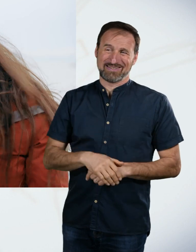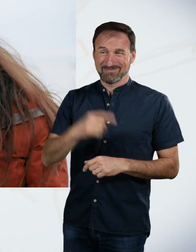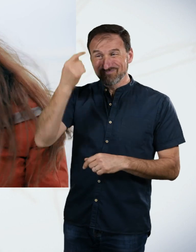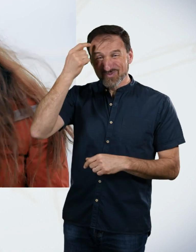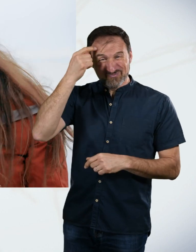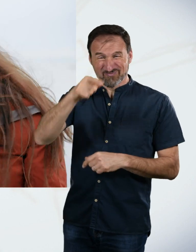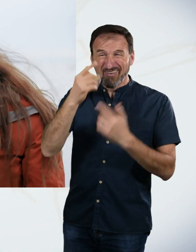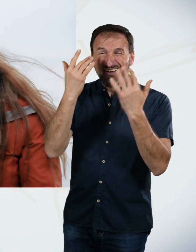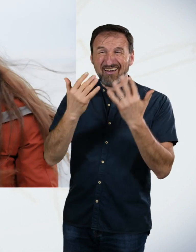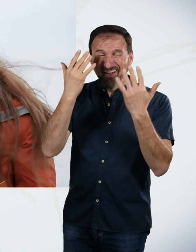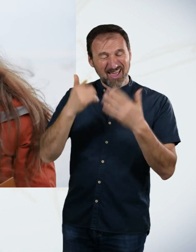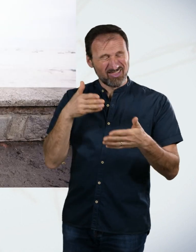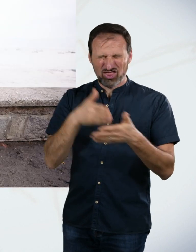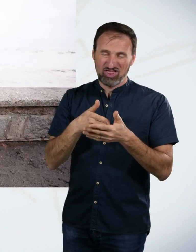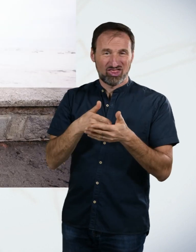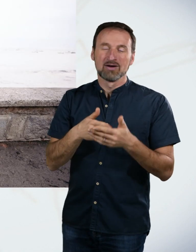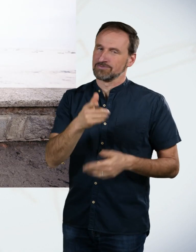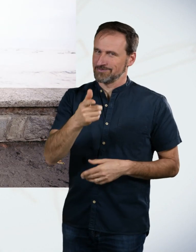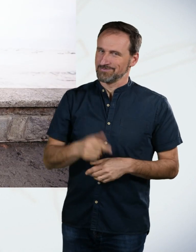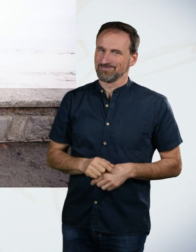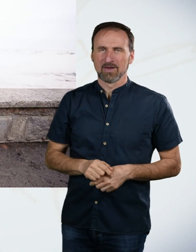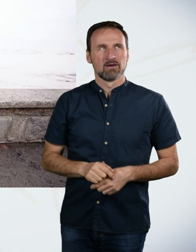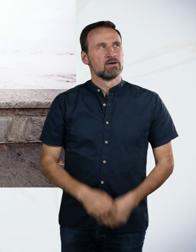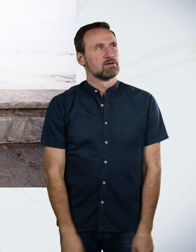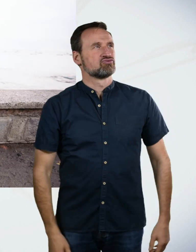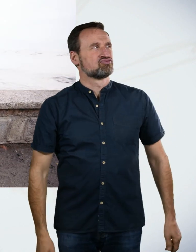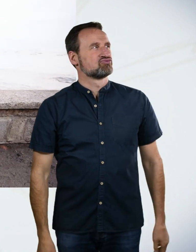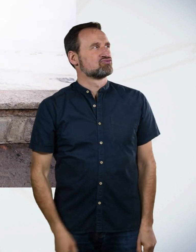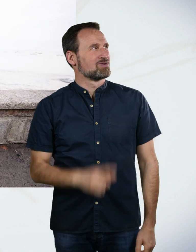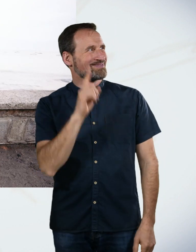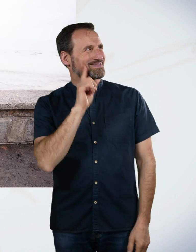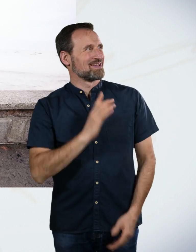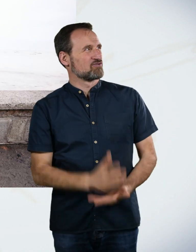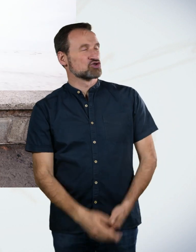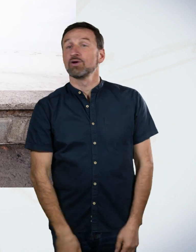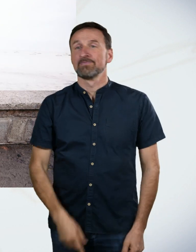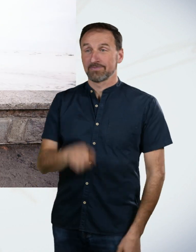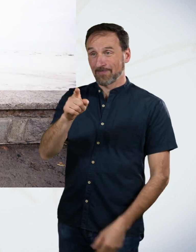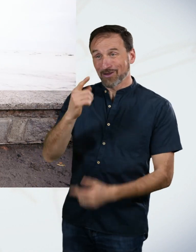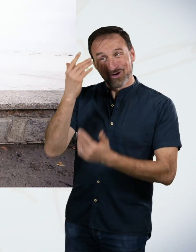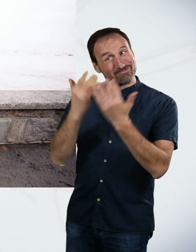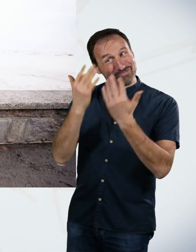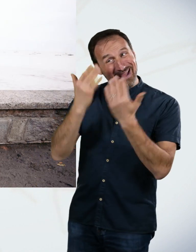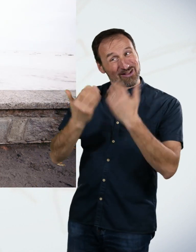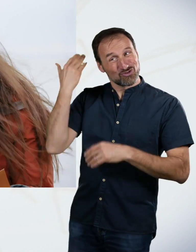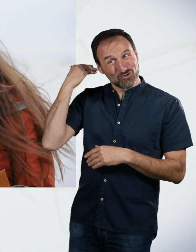Mann, ich bin jetzt schon genervt. Dein Challenge zur Berechnung der Steigung einer Rollstuhlrampe war, sagen wir mal so, ein